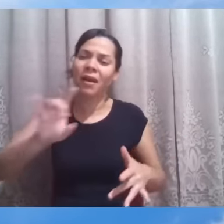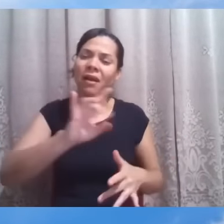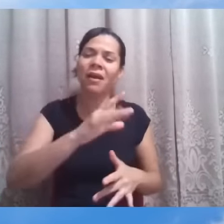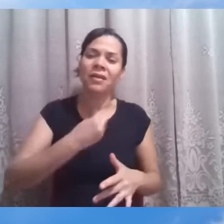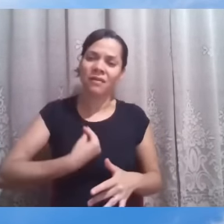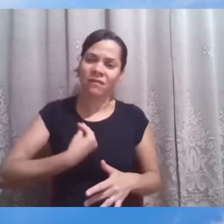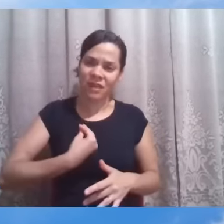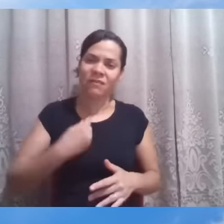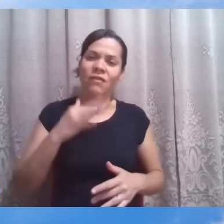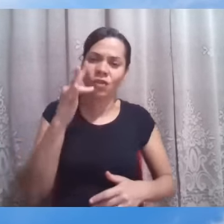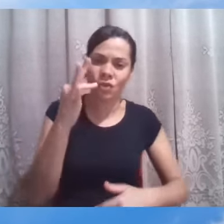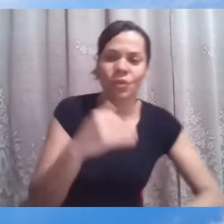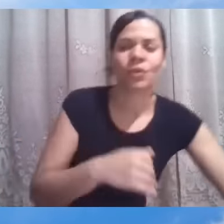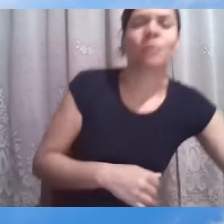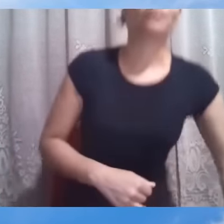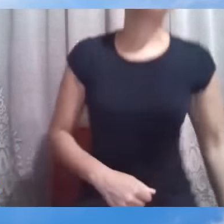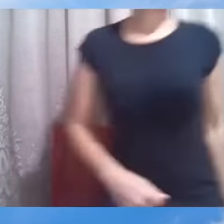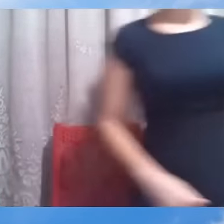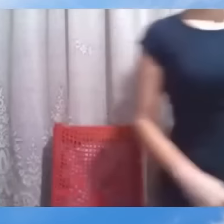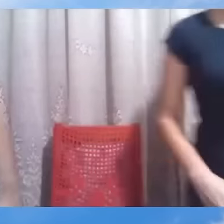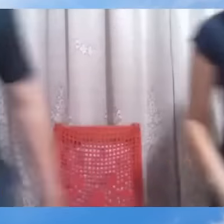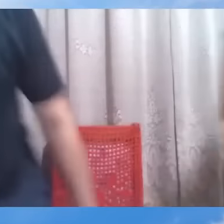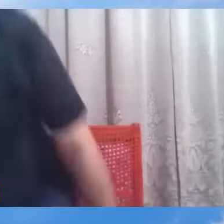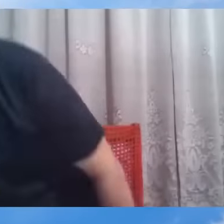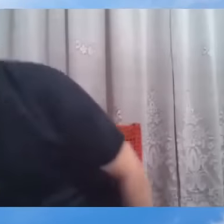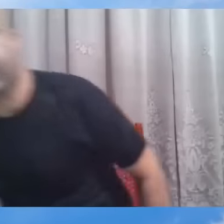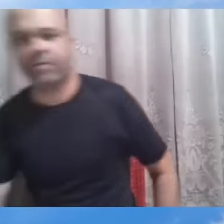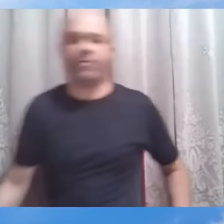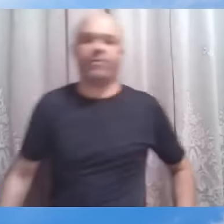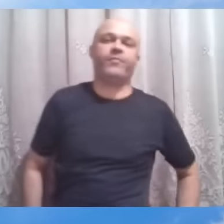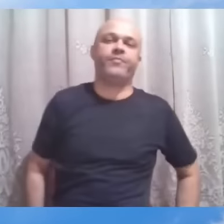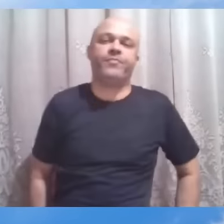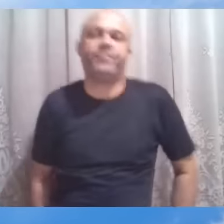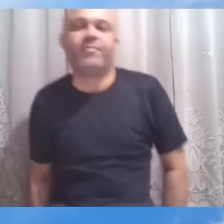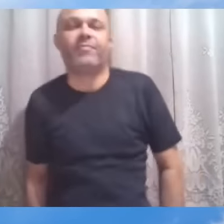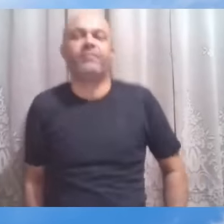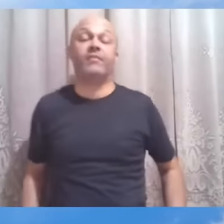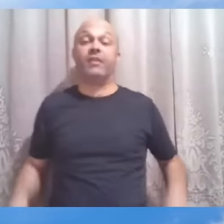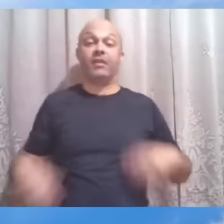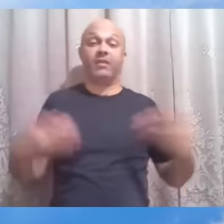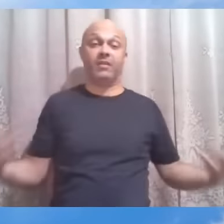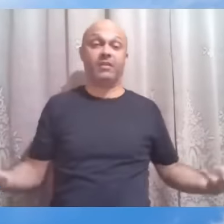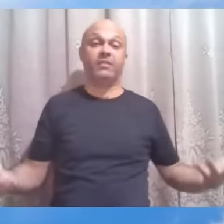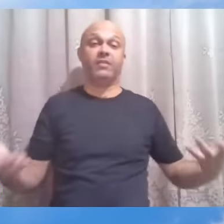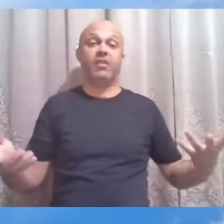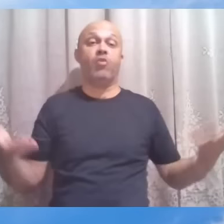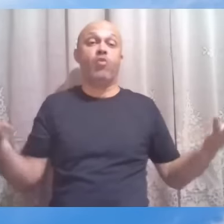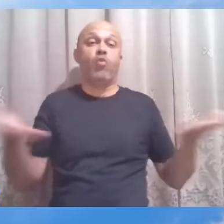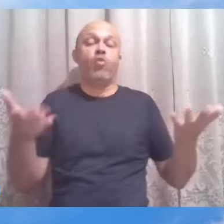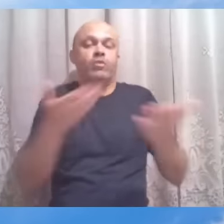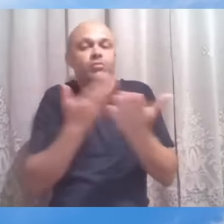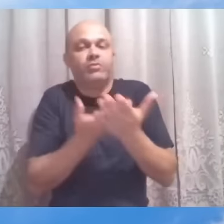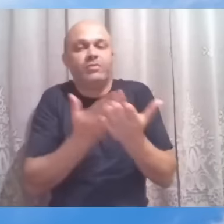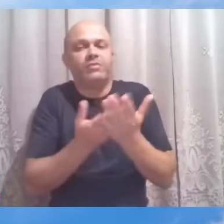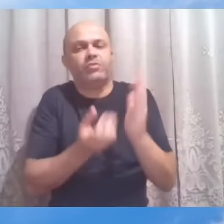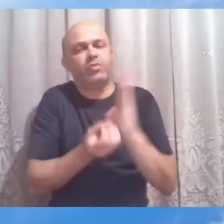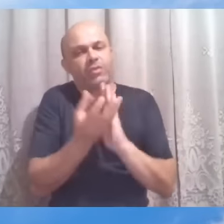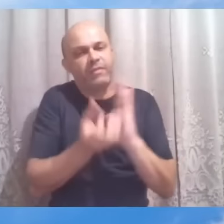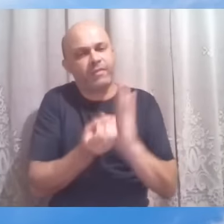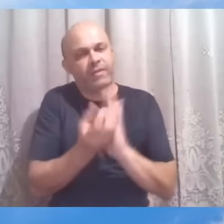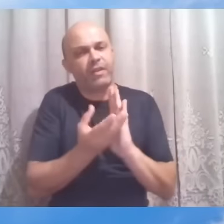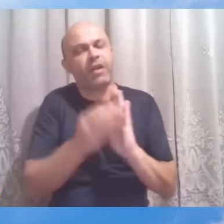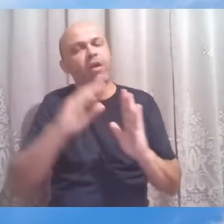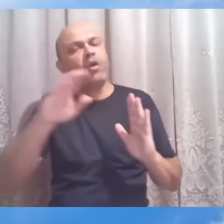para cada destino. Então, na abordagem que faremos do Evangelho, no estudo que teremos do Evangelho, quando, analisando